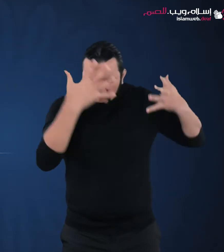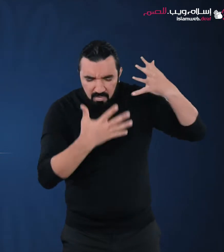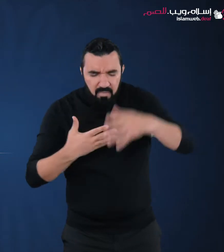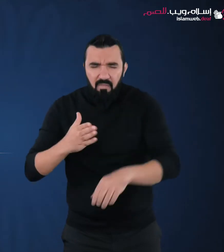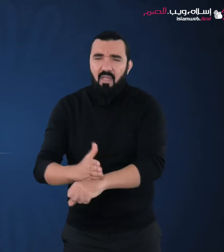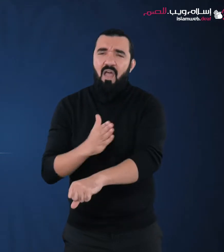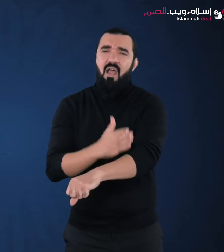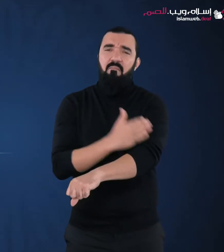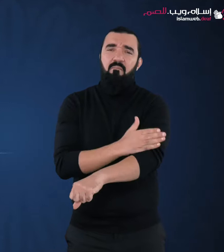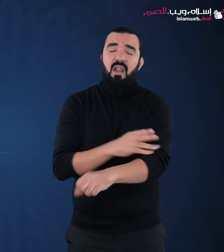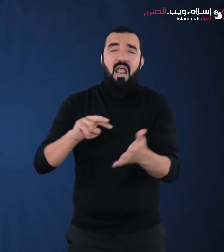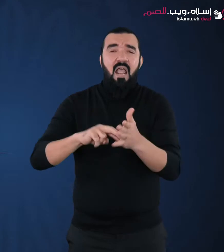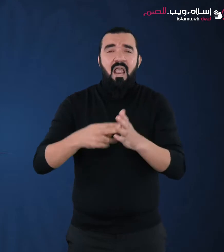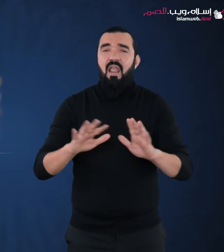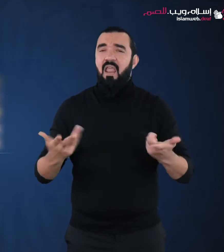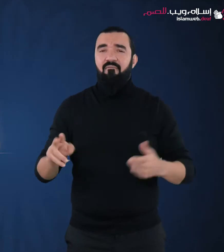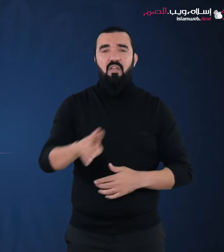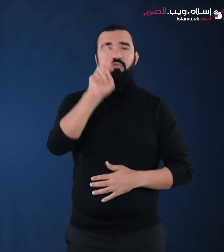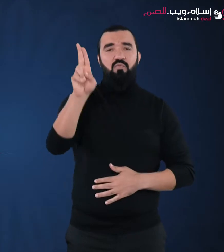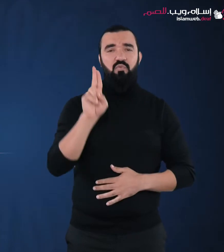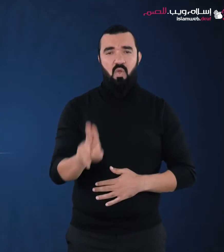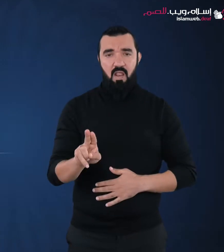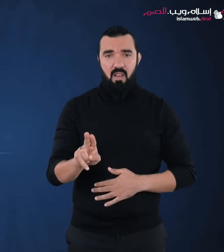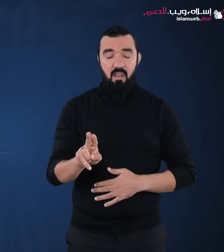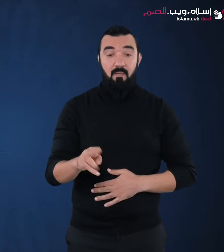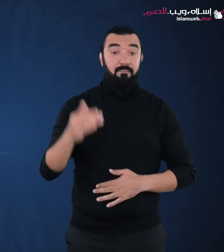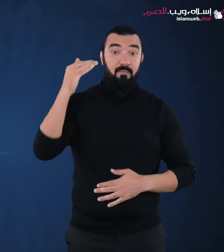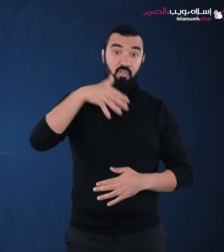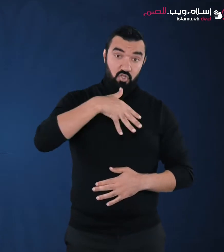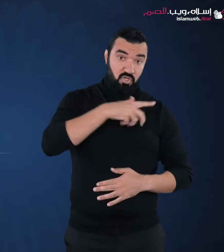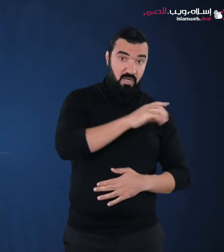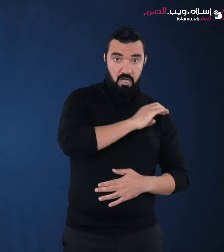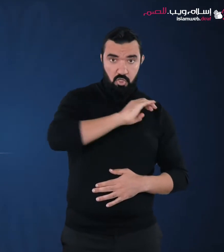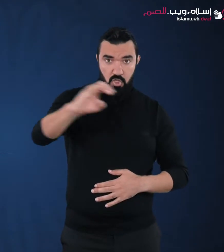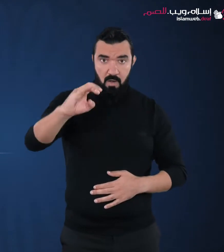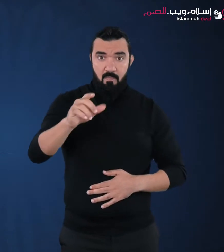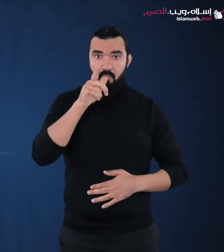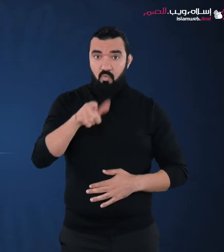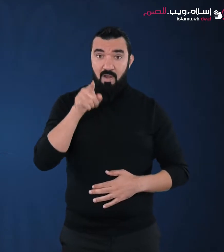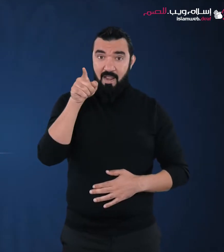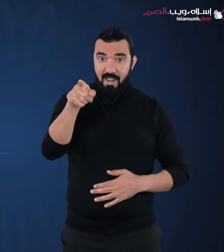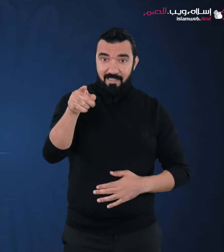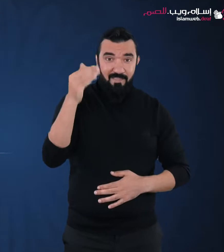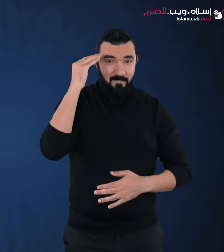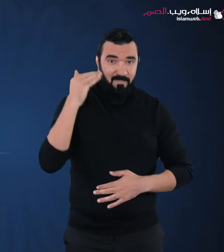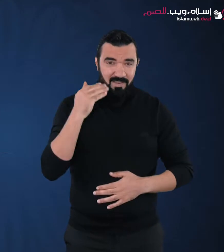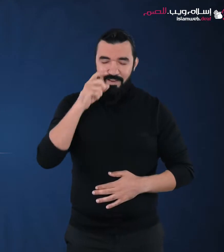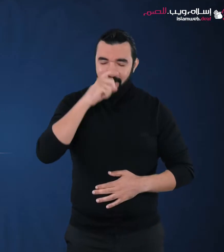أفعل؟ الإجابة اعلمي أن الله يقبل توبة